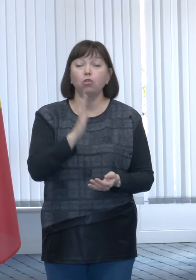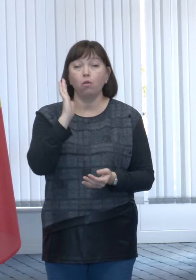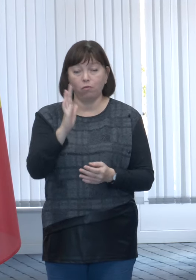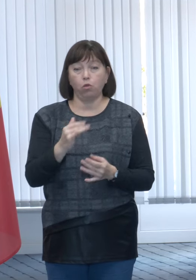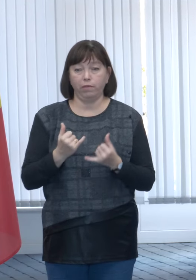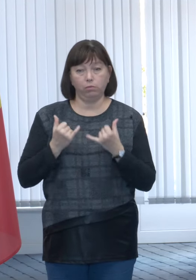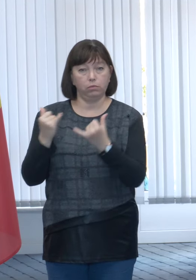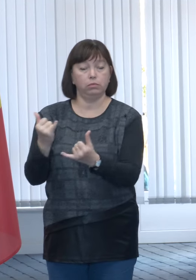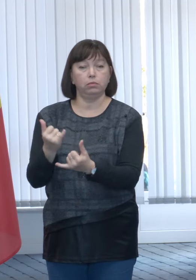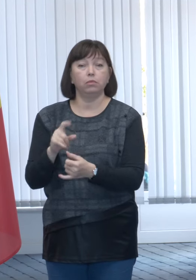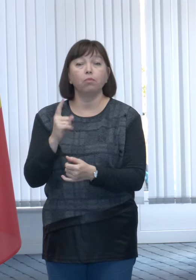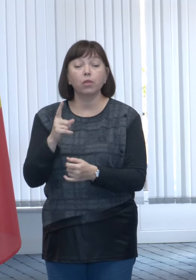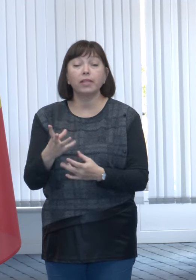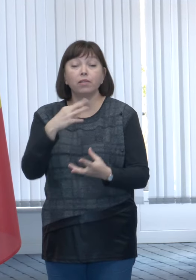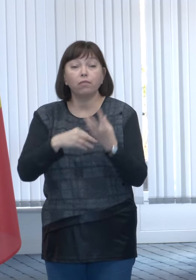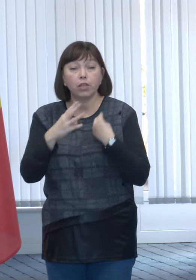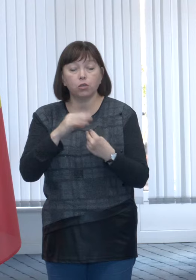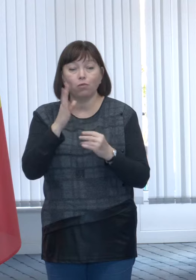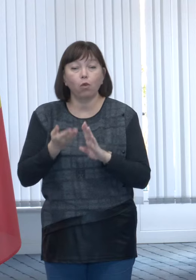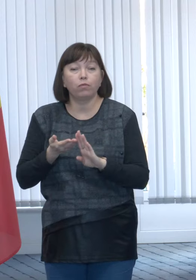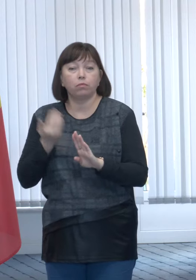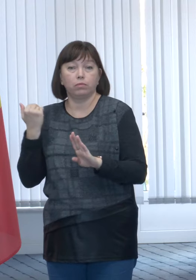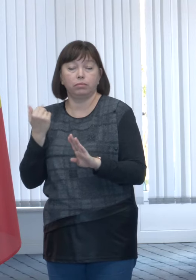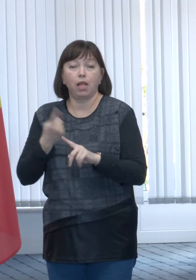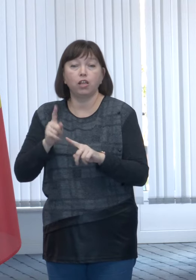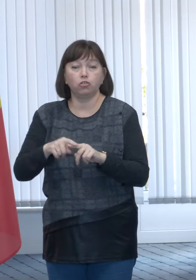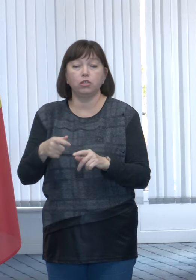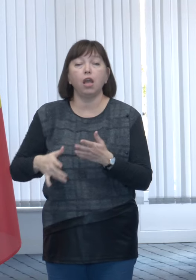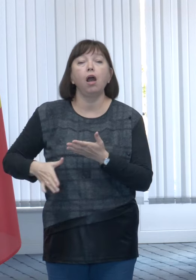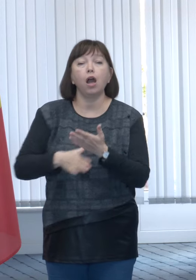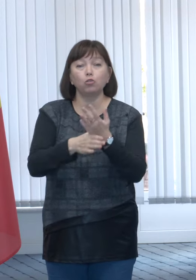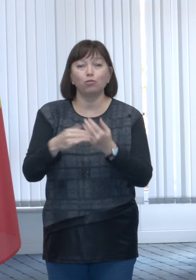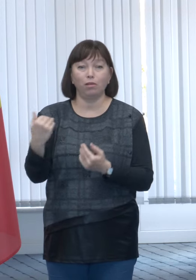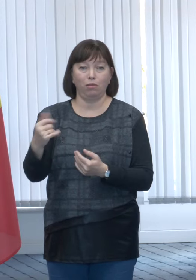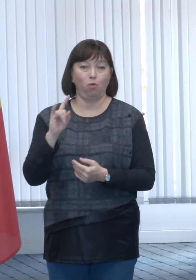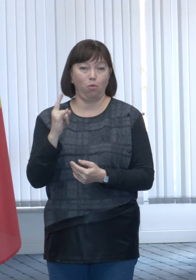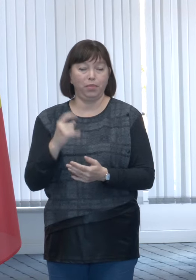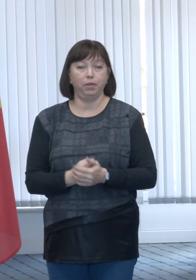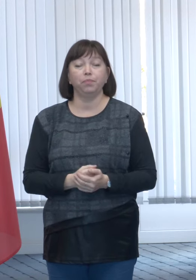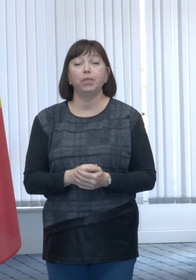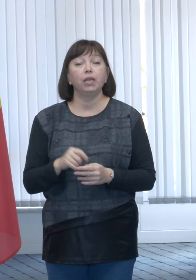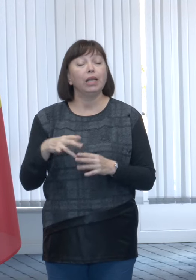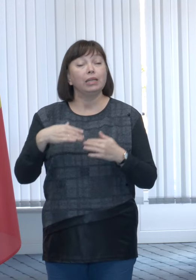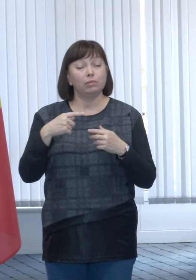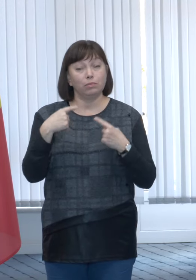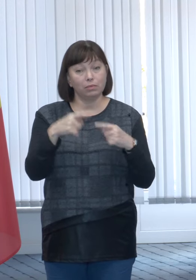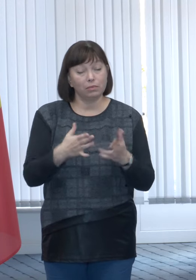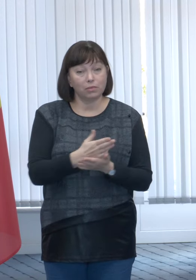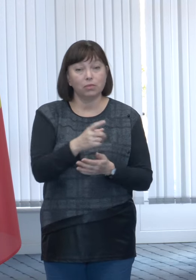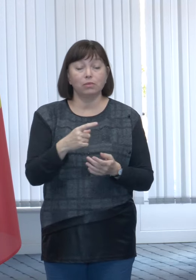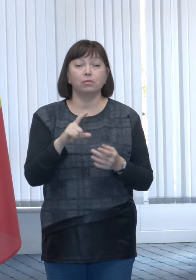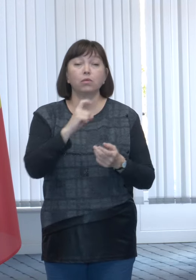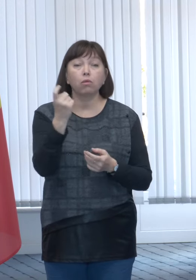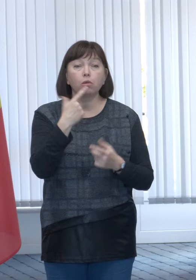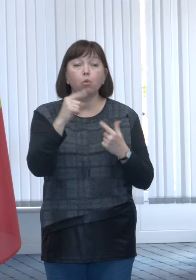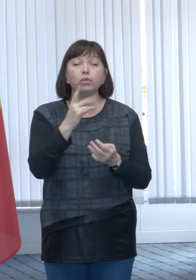din sistem prin faptul că din venituri vor fi desconsiderate acele indemnizații. Pe de altă parte, în gospodăriile și familie